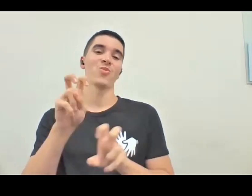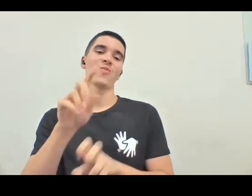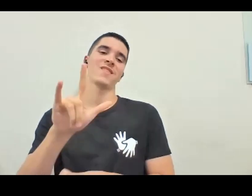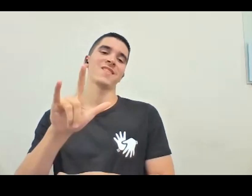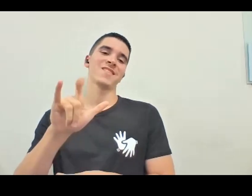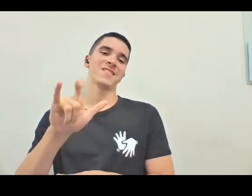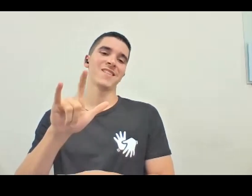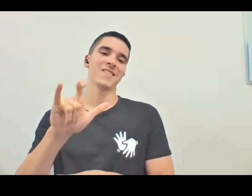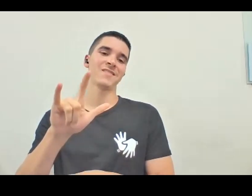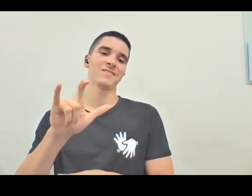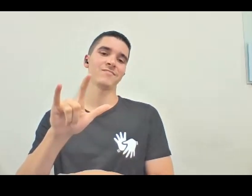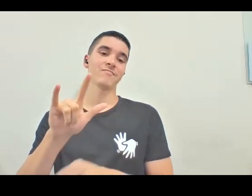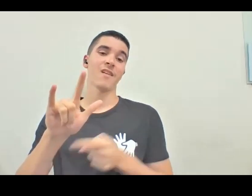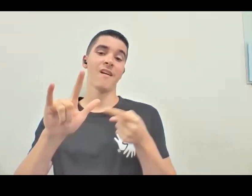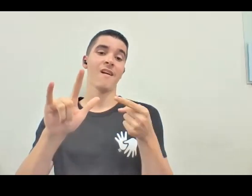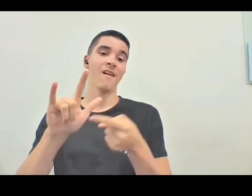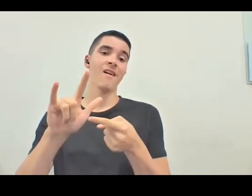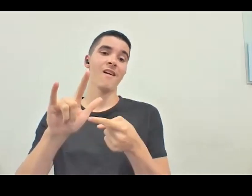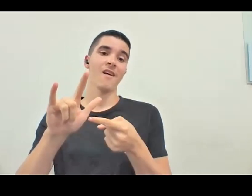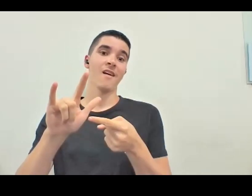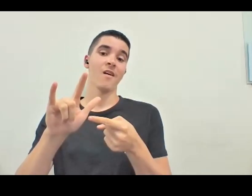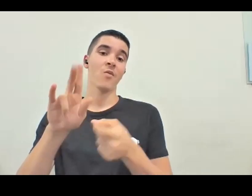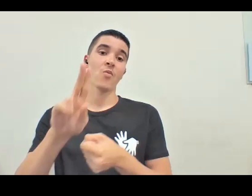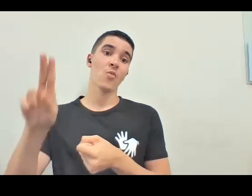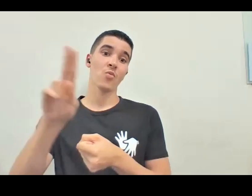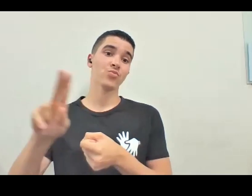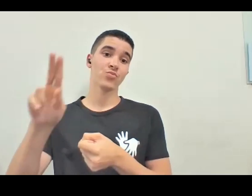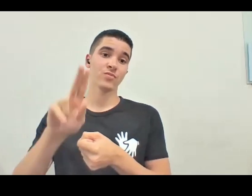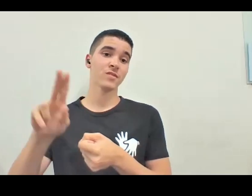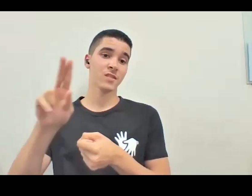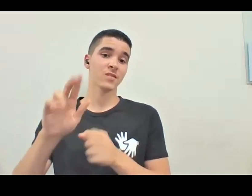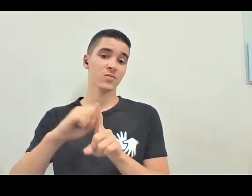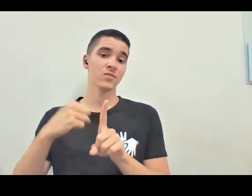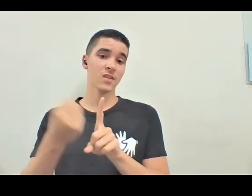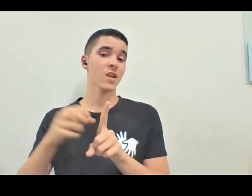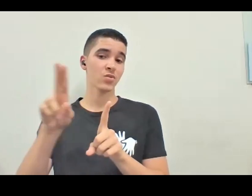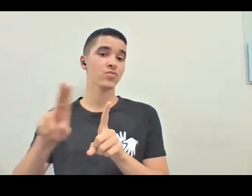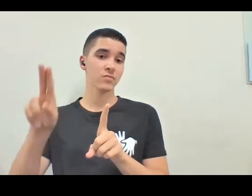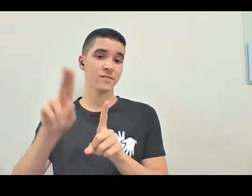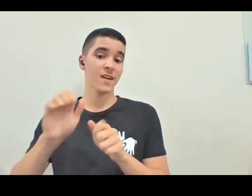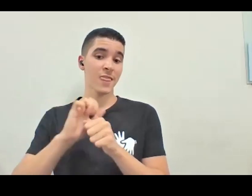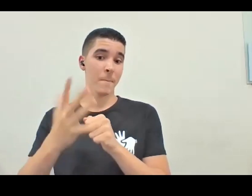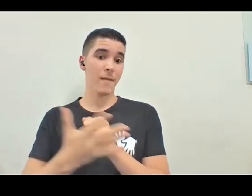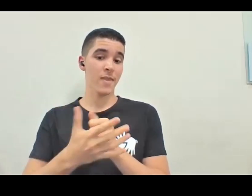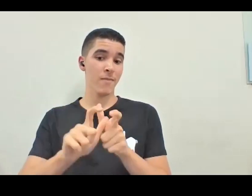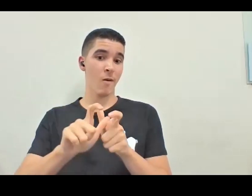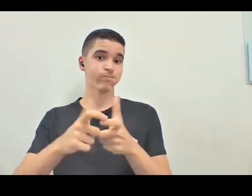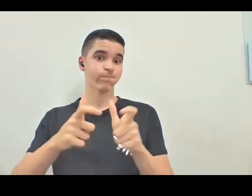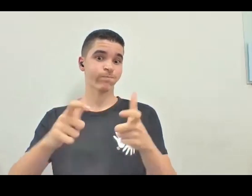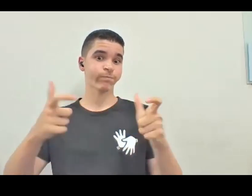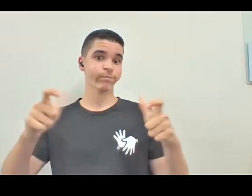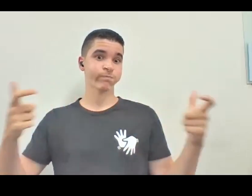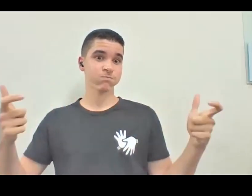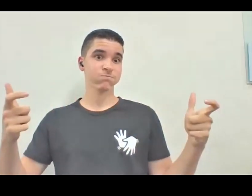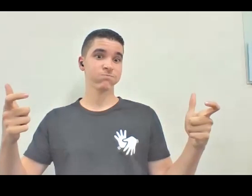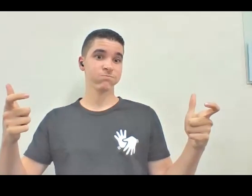Instagram, é uma das redes muito usadas, e aí, Viviane bem lembrou que na pandemia isso ainda cresceu mais ainda, se tornou